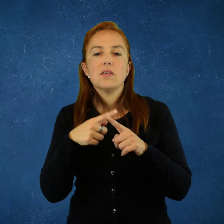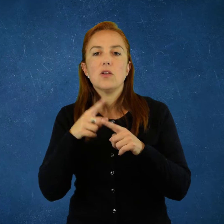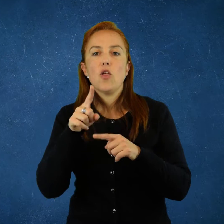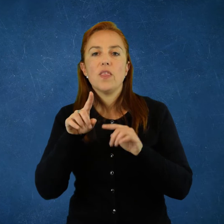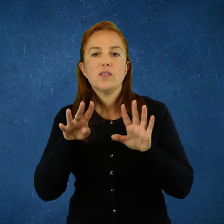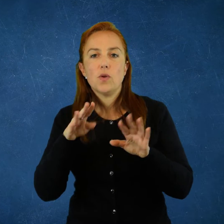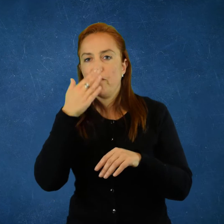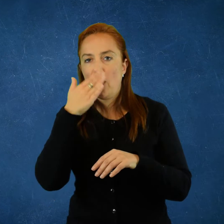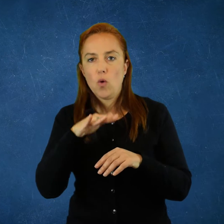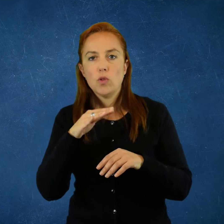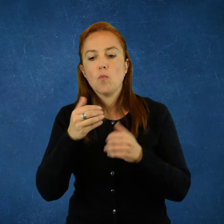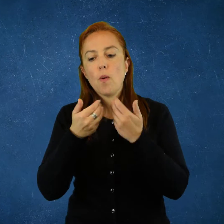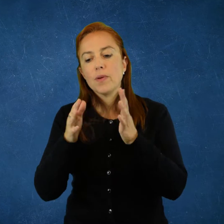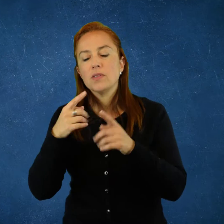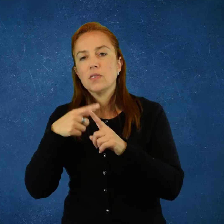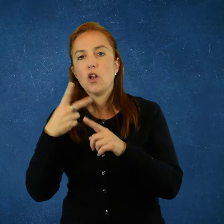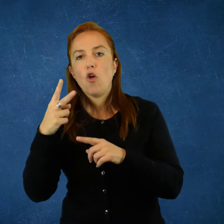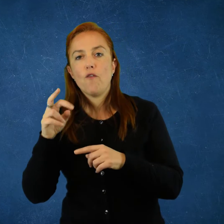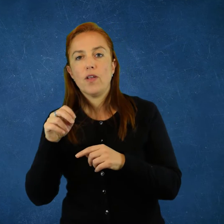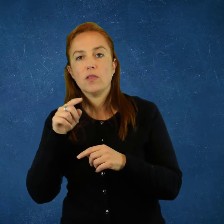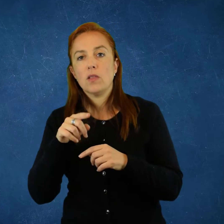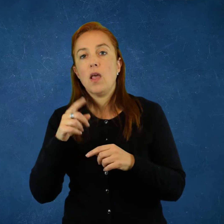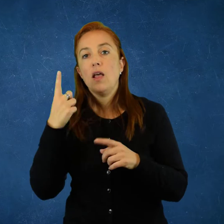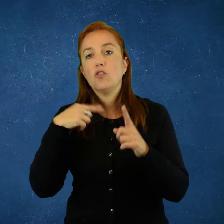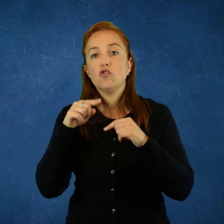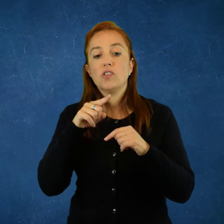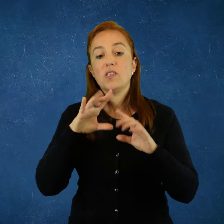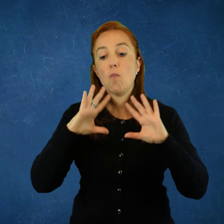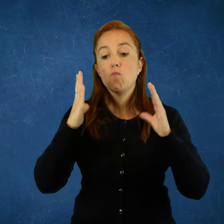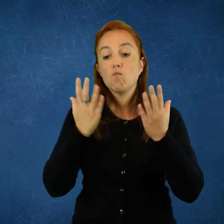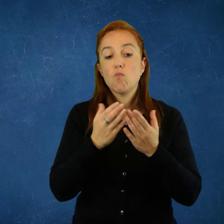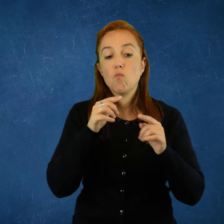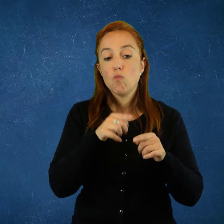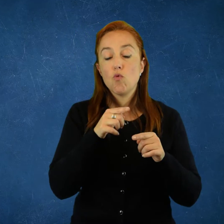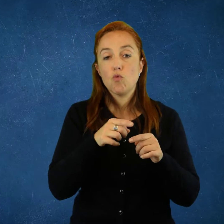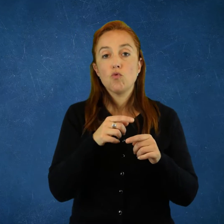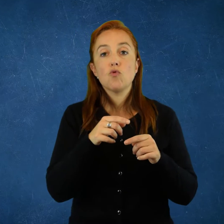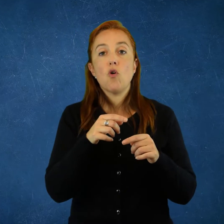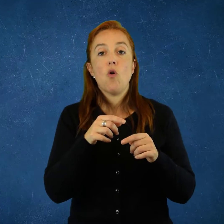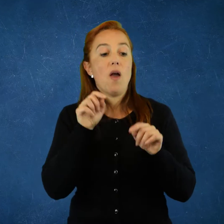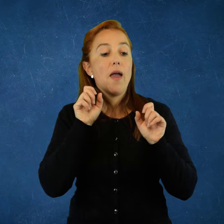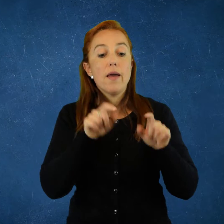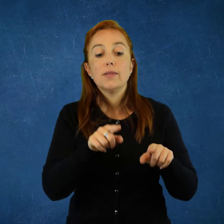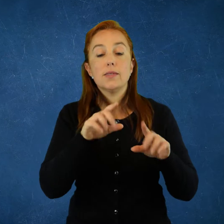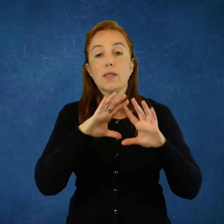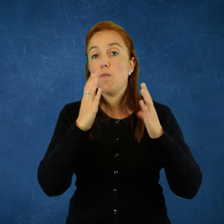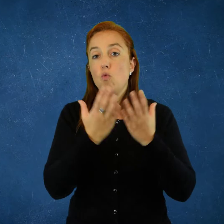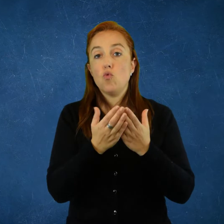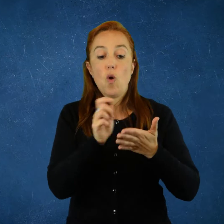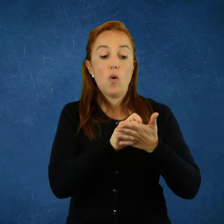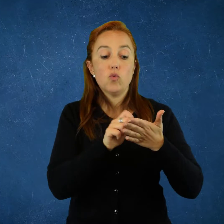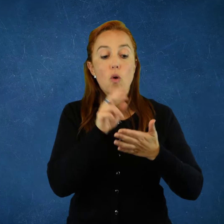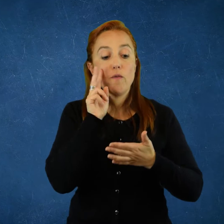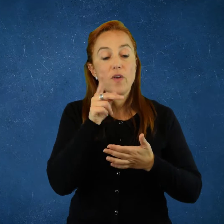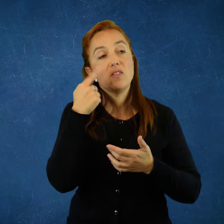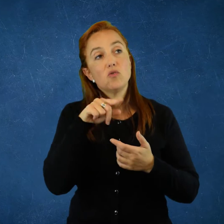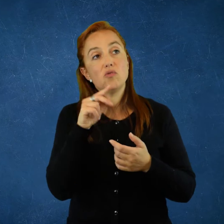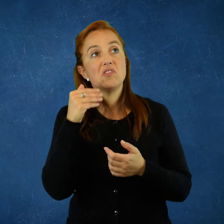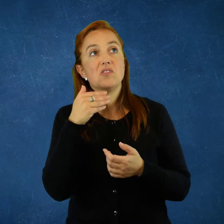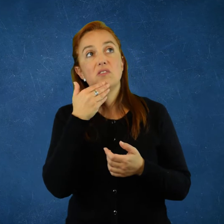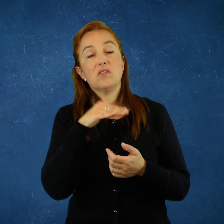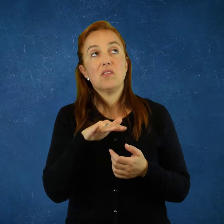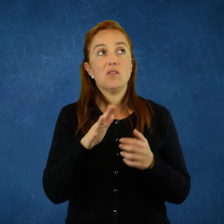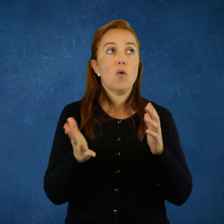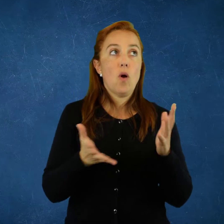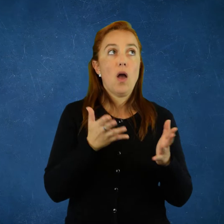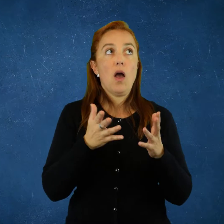en el último cuarto del siglo XIX, comienzo del siglo XX. O sea que el mundo al que veía Berstein era